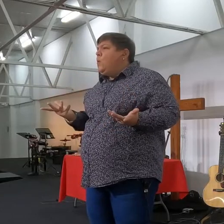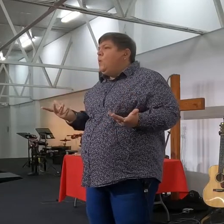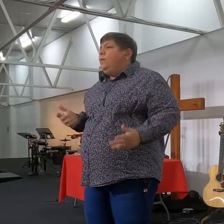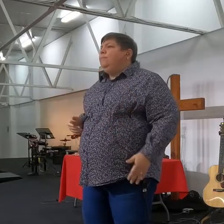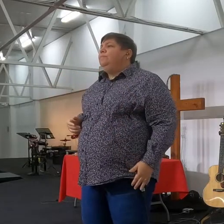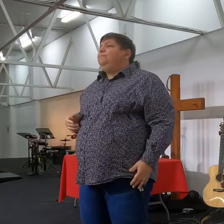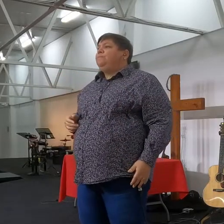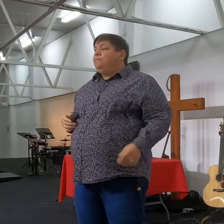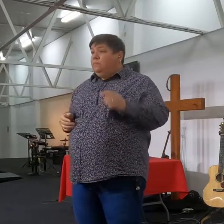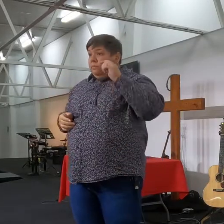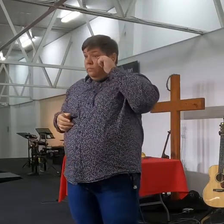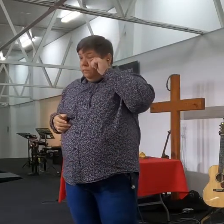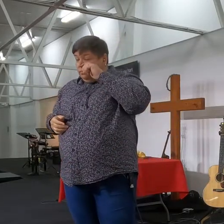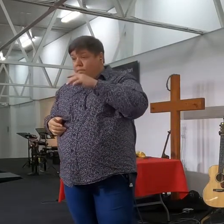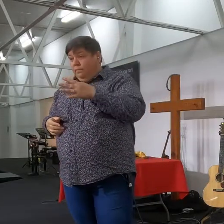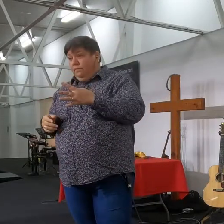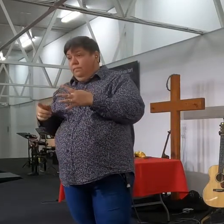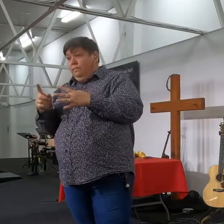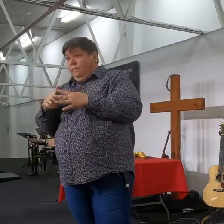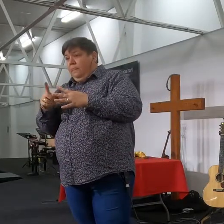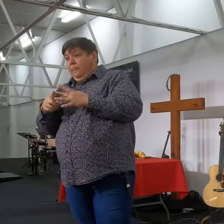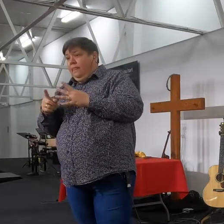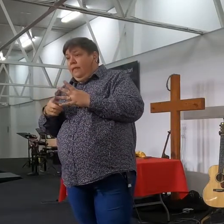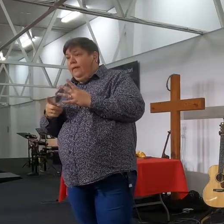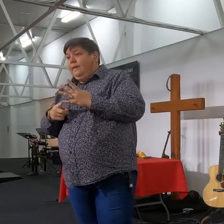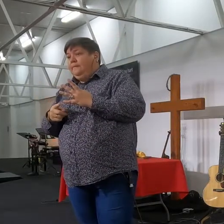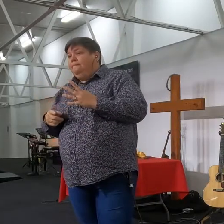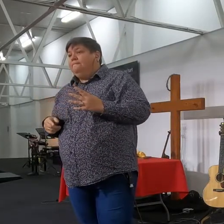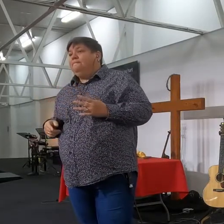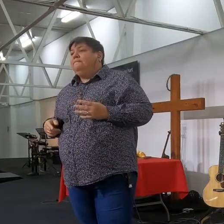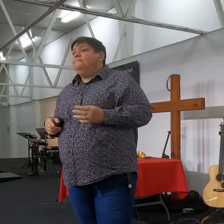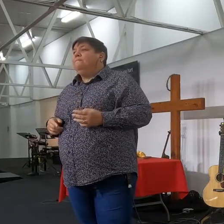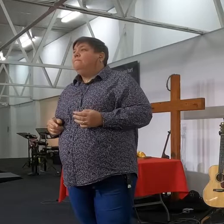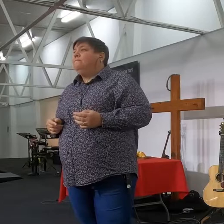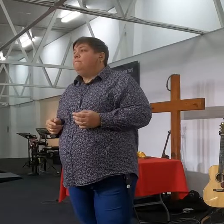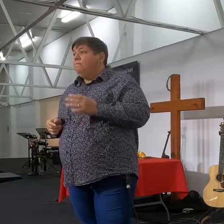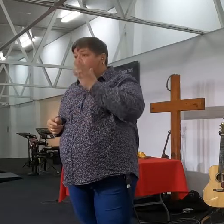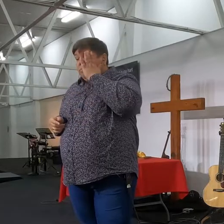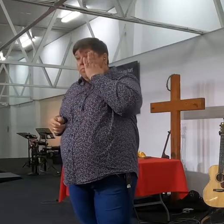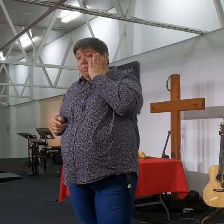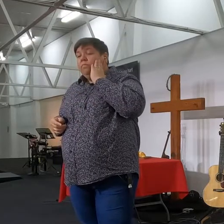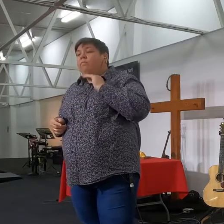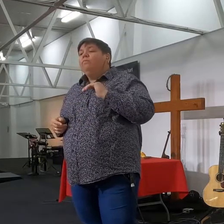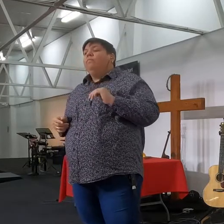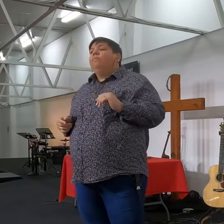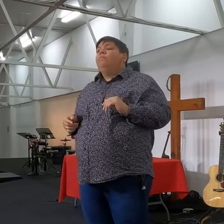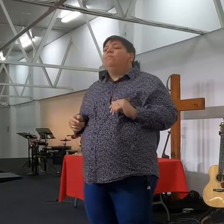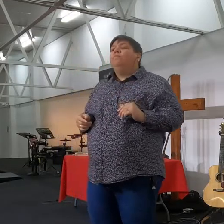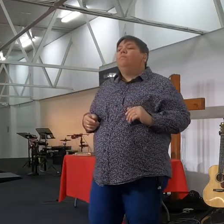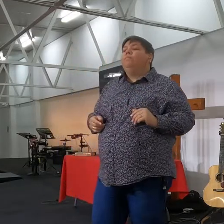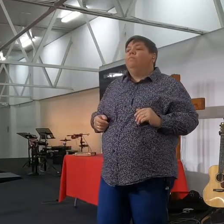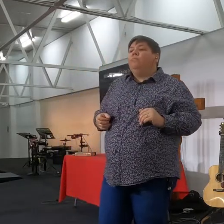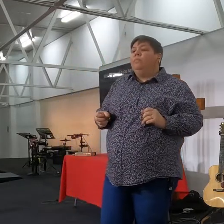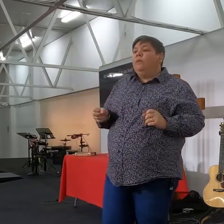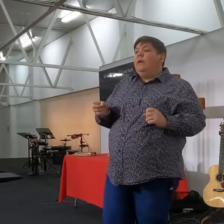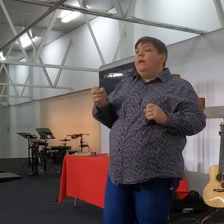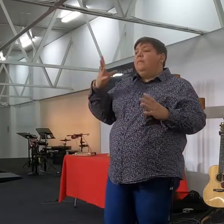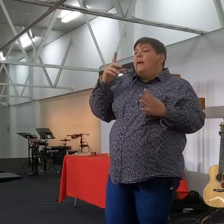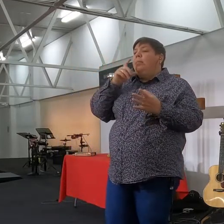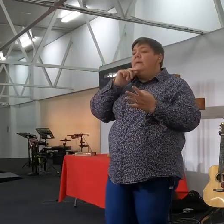dat is 4 stappen, plus 4 de stap daar op jou raamwerk, maar jy moet nou bykie verbeelding ook vir oogend gebruik, want dan, partijmense kan niet op by 4 tel, en dan is dit 4, 4,